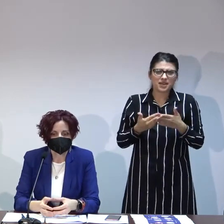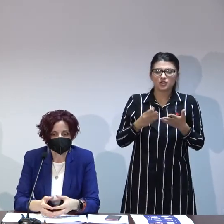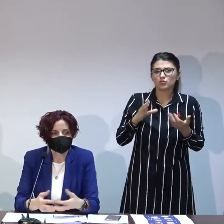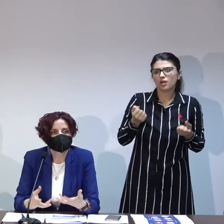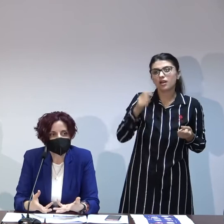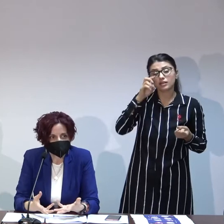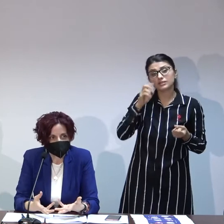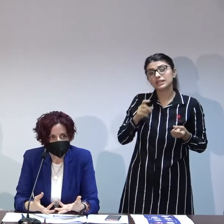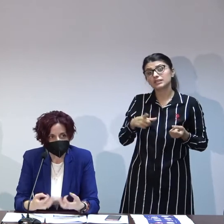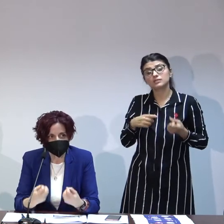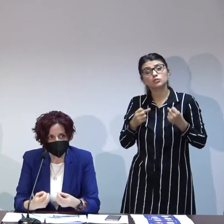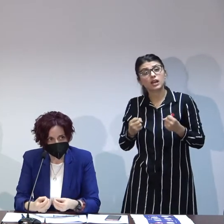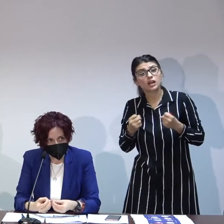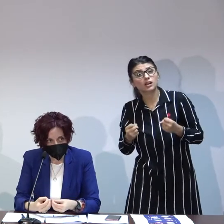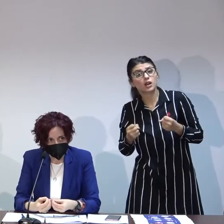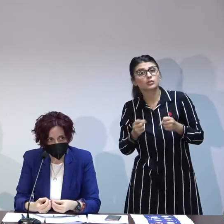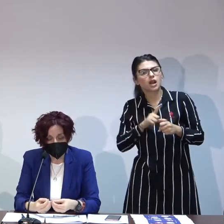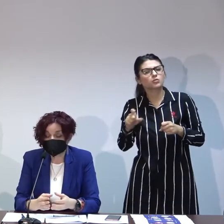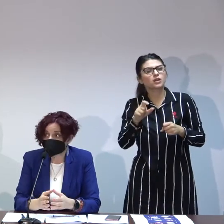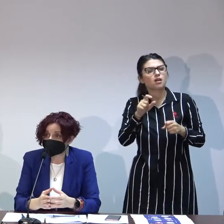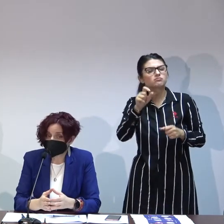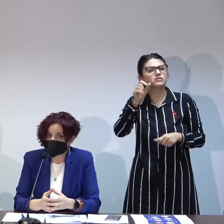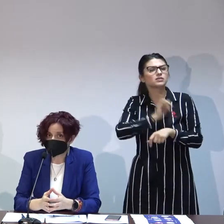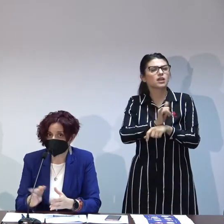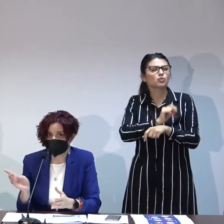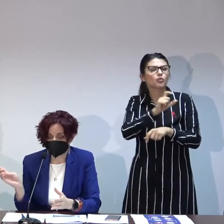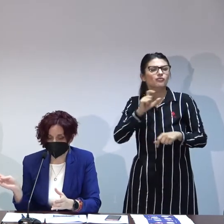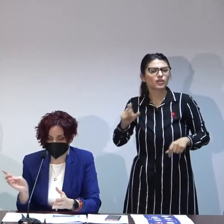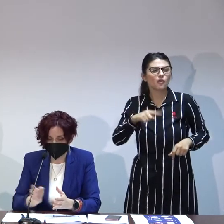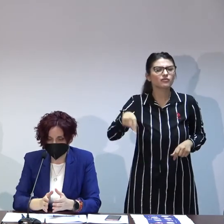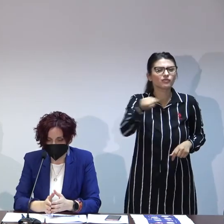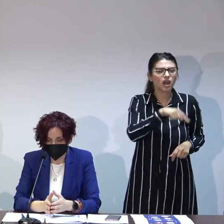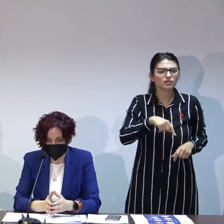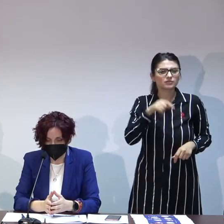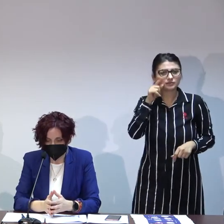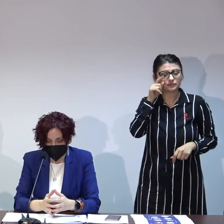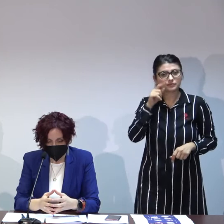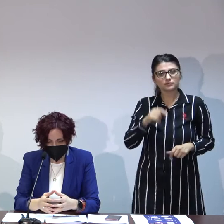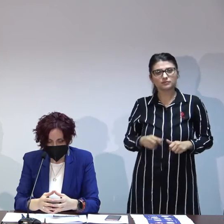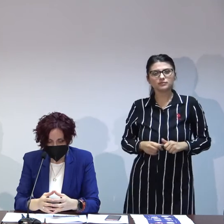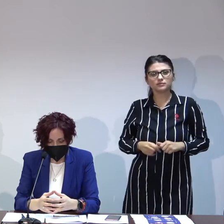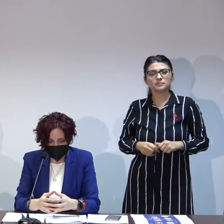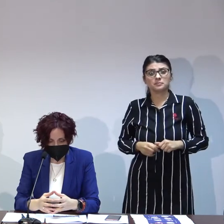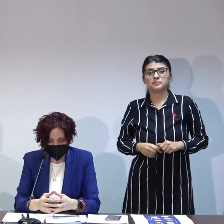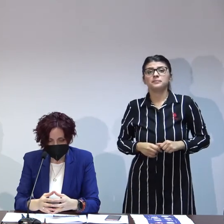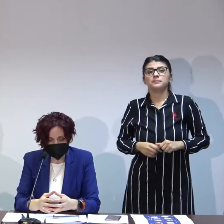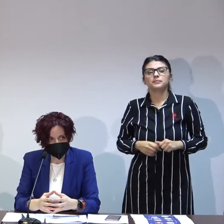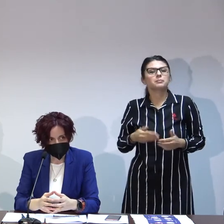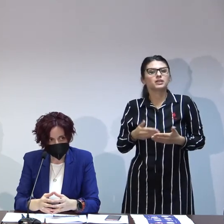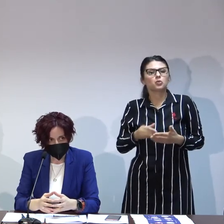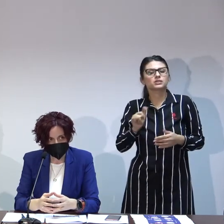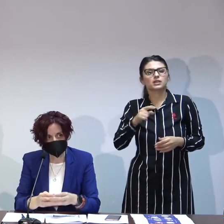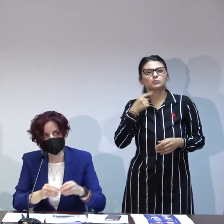să spunem tare ale sistemului asta e un alt aspect și ce a spus familia acum în legat de